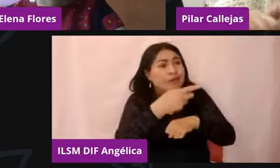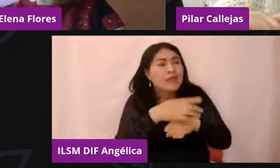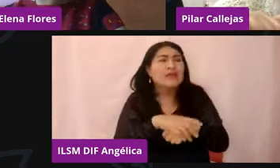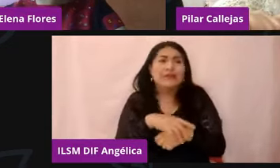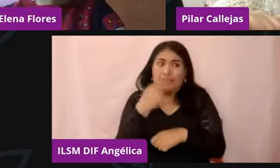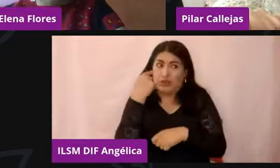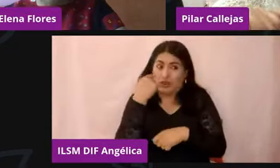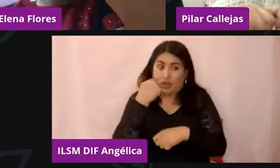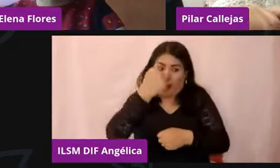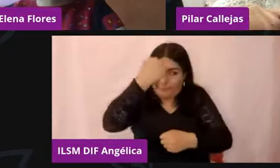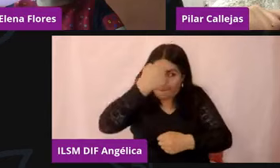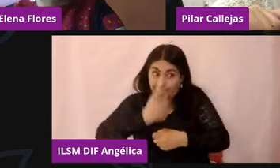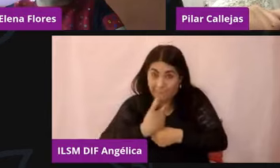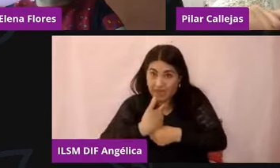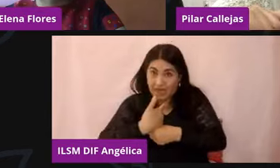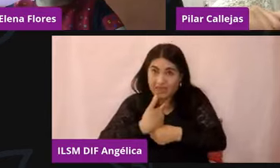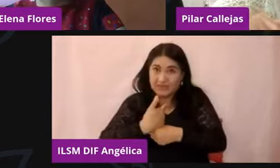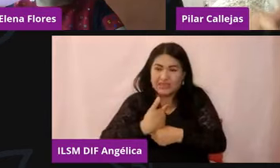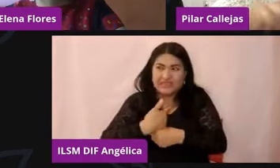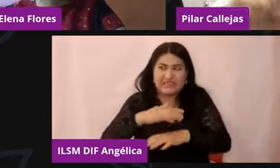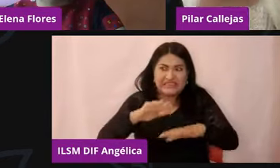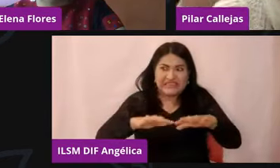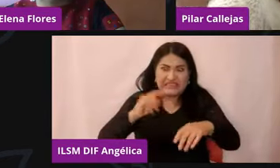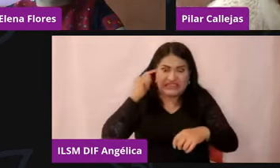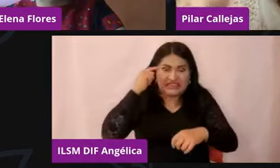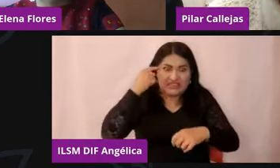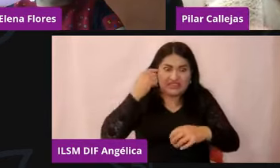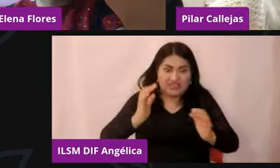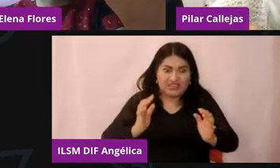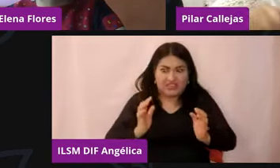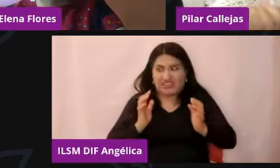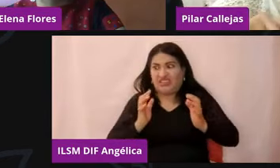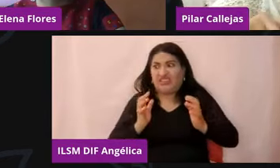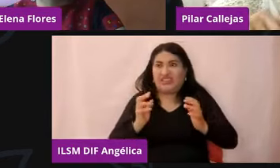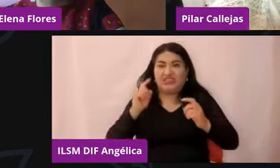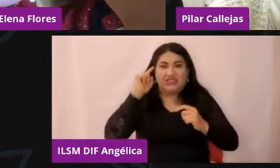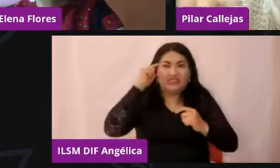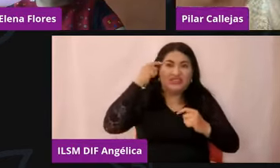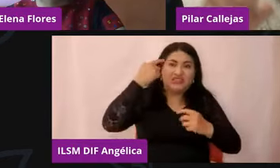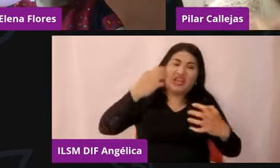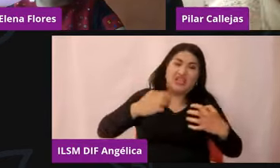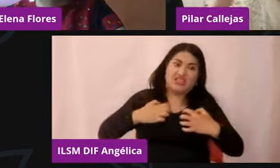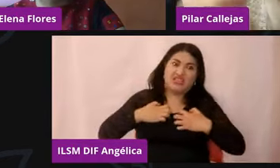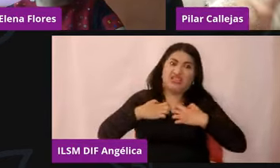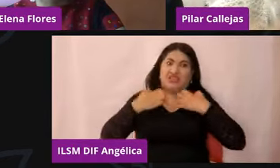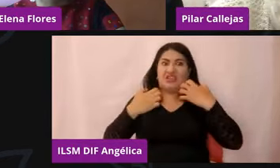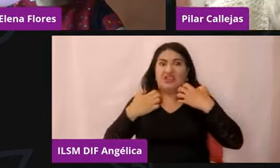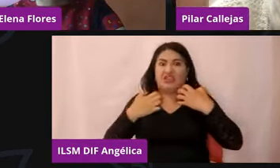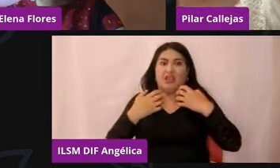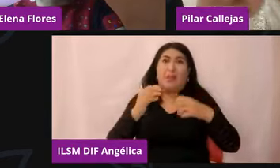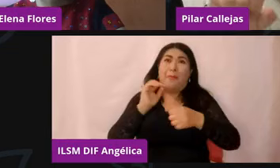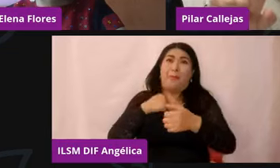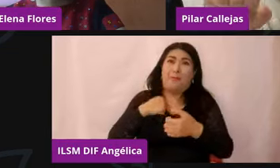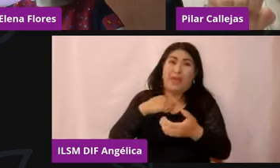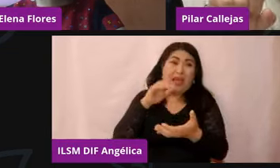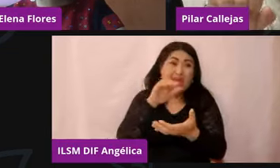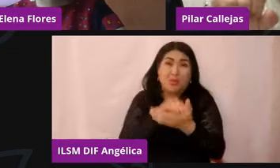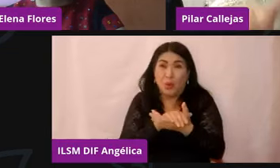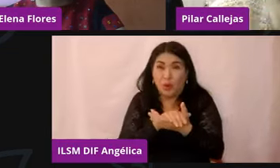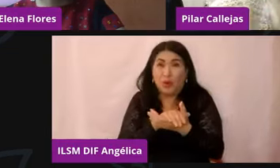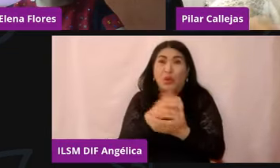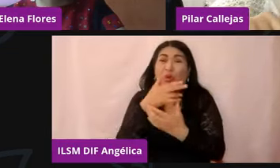eso vengo que estoy muy irritable, yo ya no soporto, ¿no? la interacción con mi esposo, con mis hijos, con mis